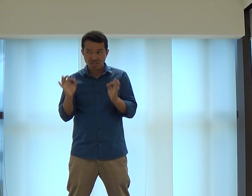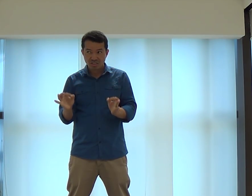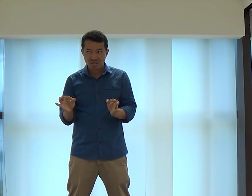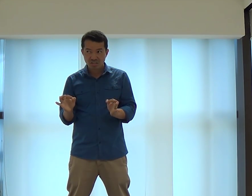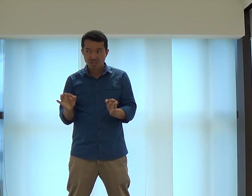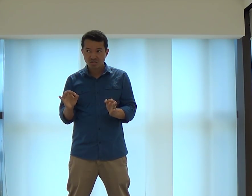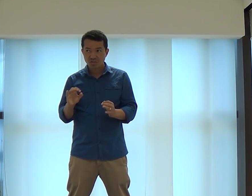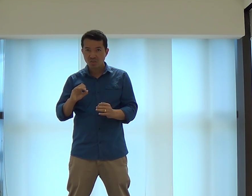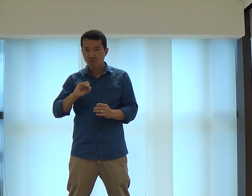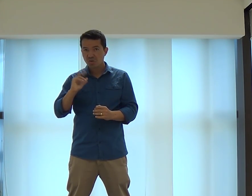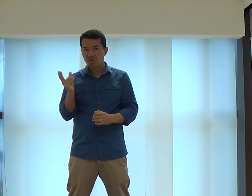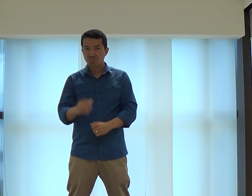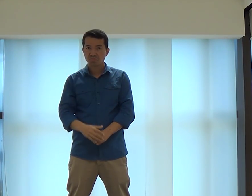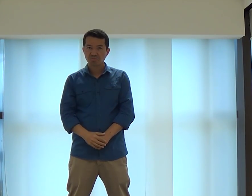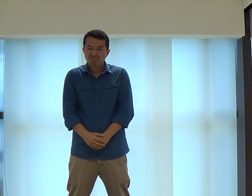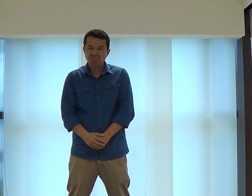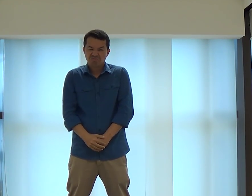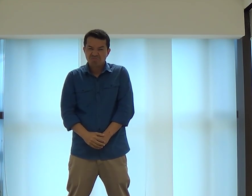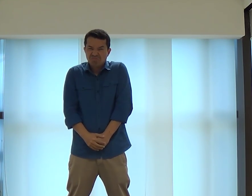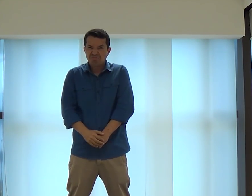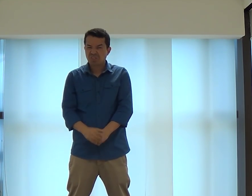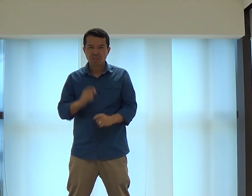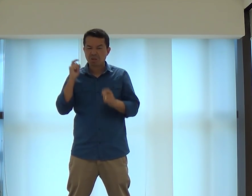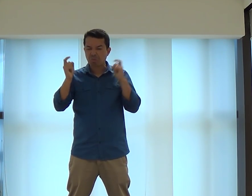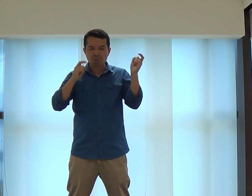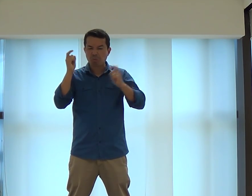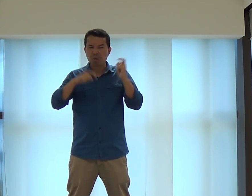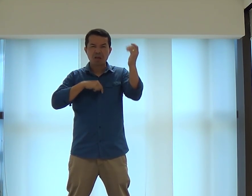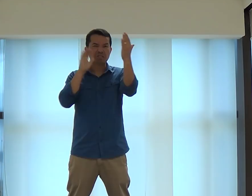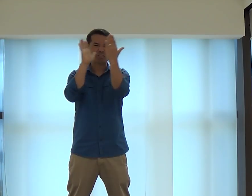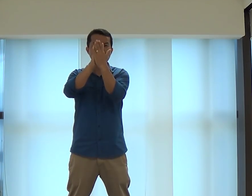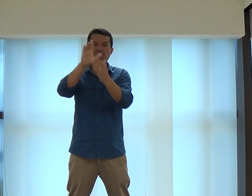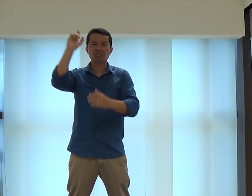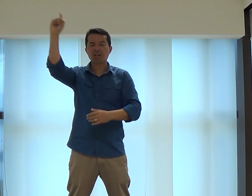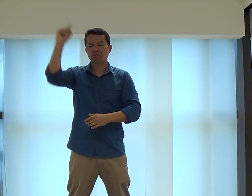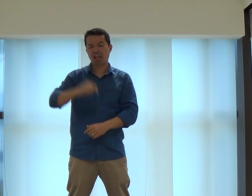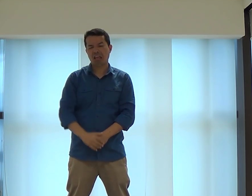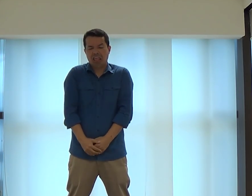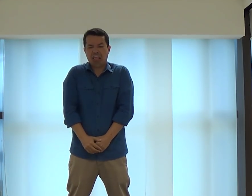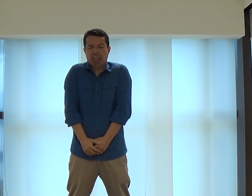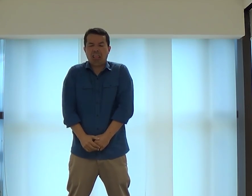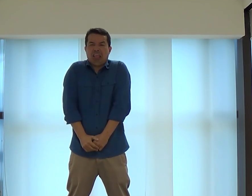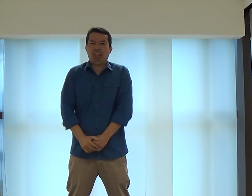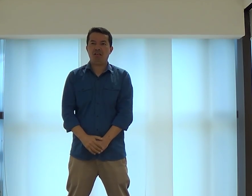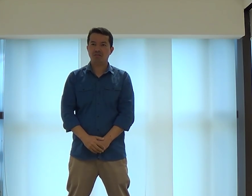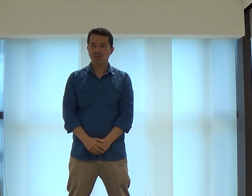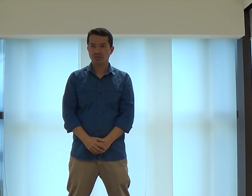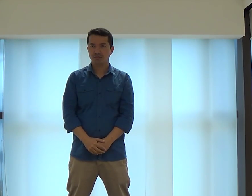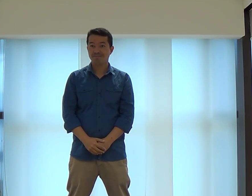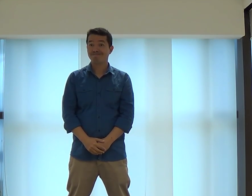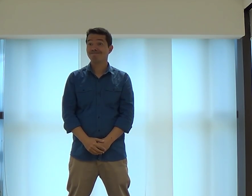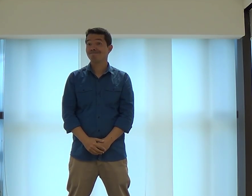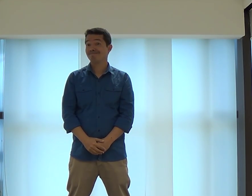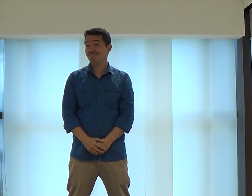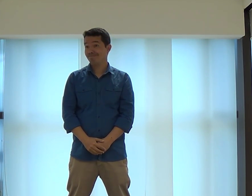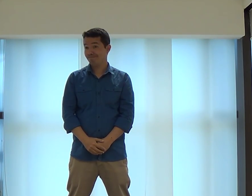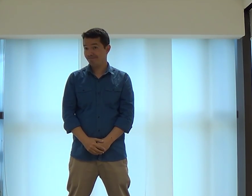Que escolha você tem feito? Você tem feito escolhas certas? Ah, não estou preocupada por ensinar. Se eu vou ficar diante de Deus ou não. Não estou